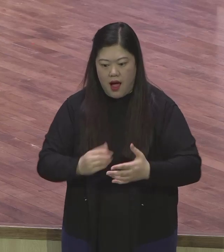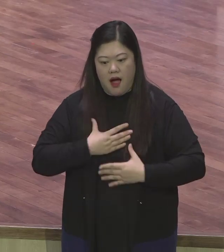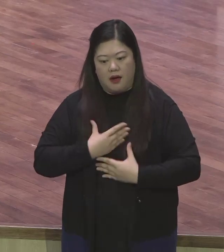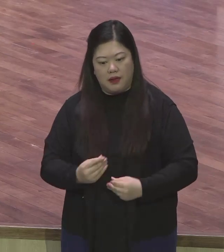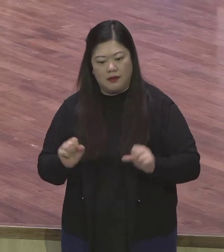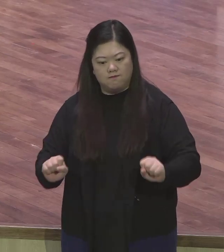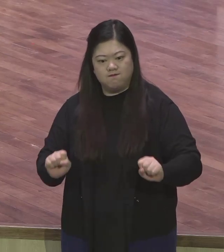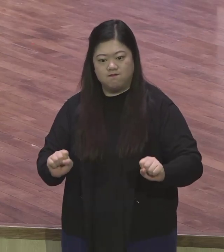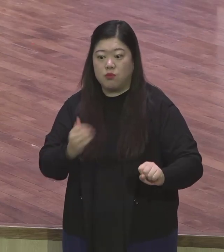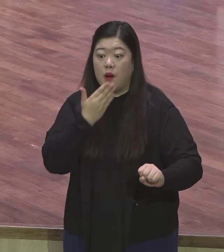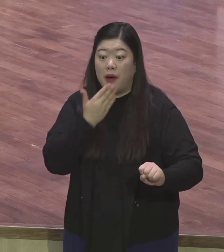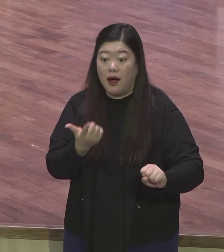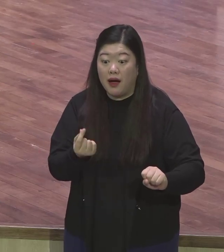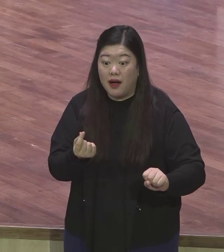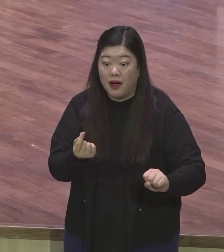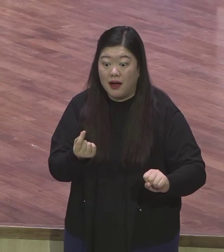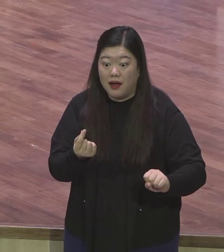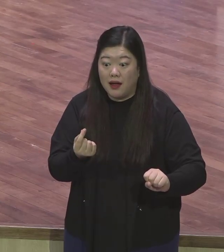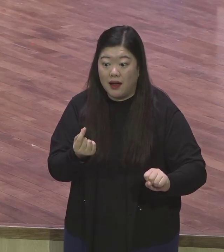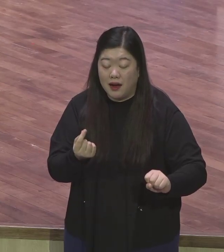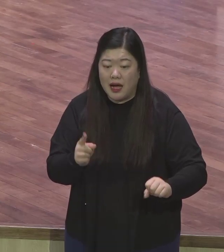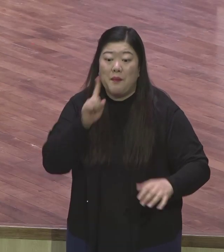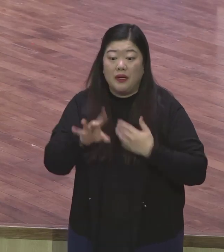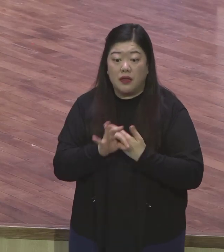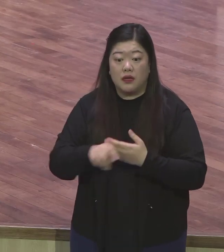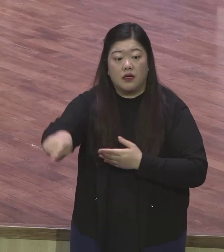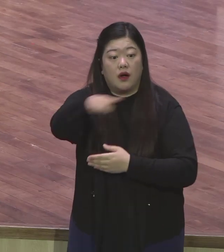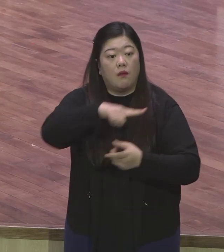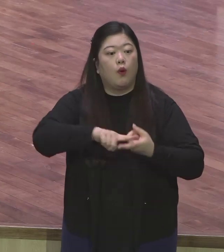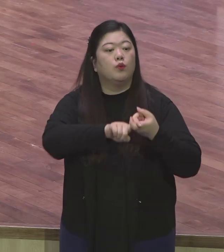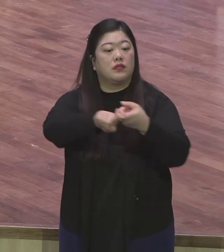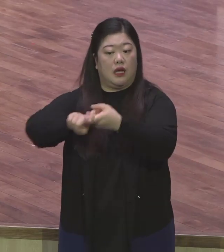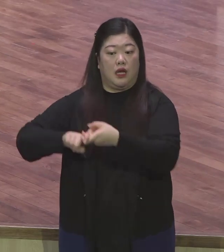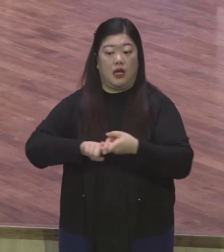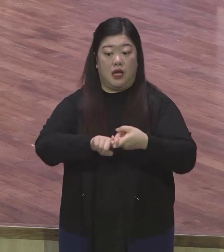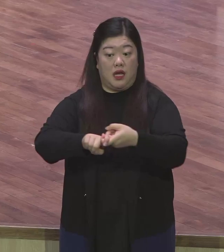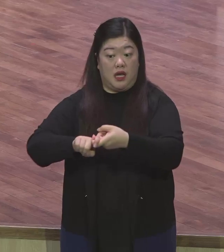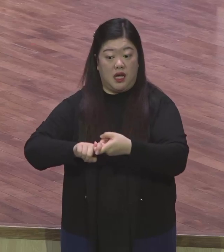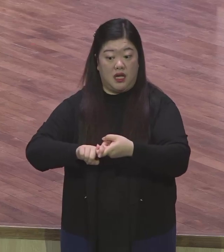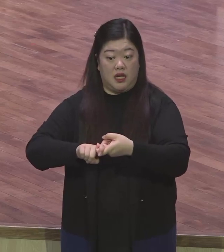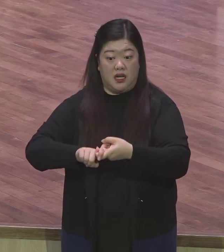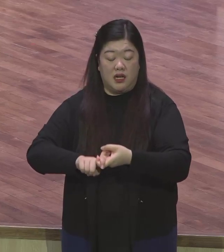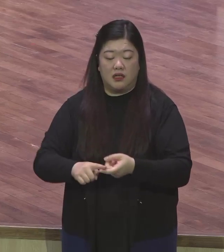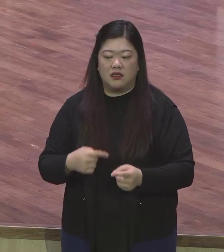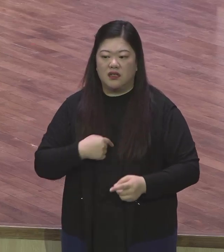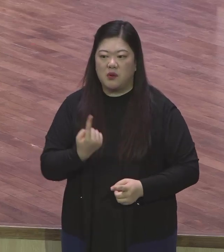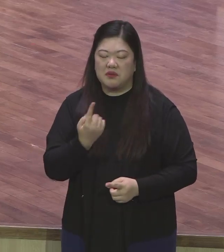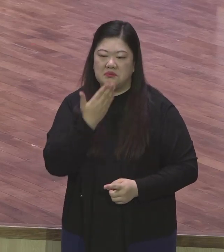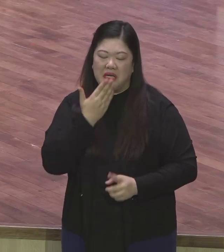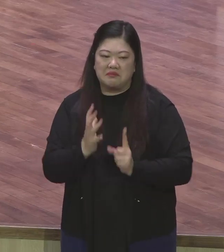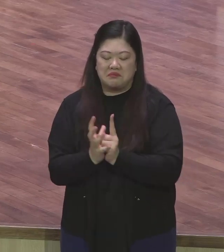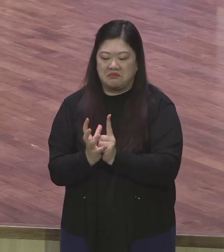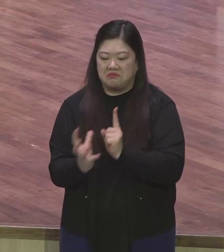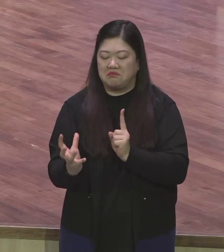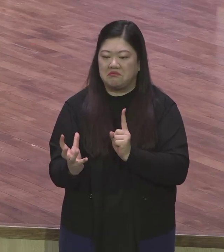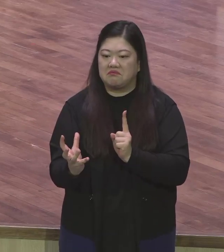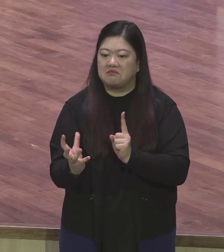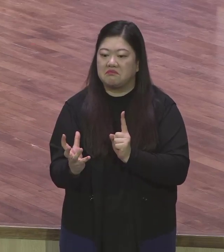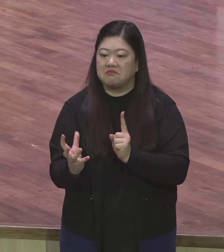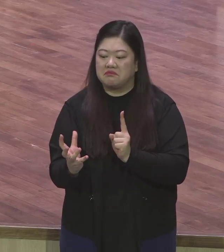나 혼자만 잘되면 끝난다 이 생각 자체가 큰 오산입니다 절대 잘될 수 없어요